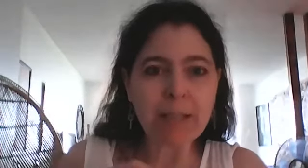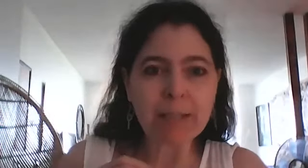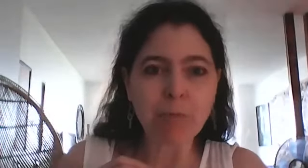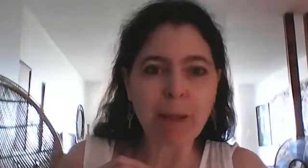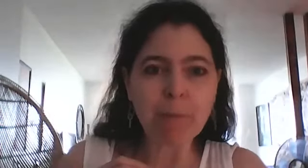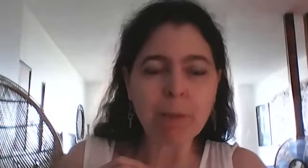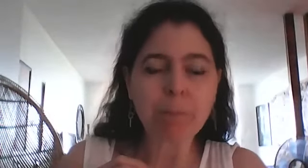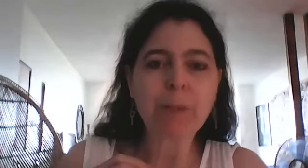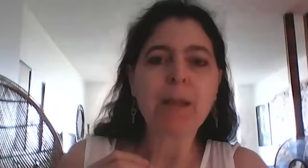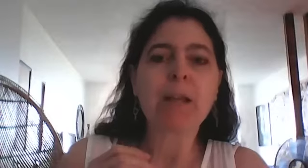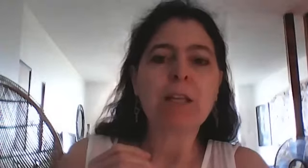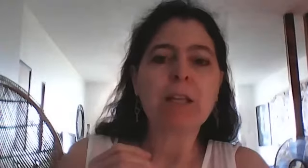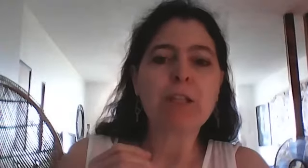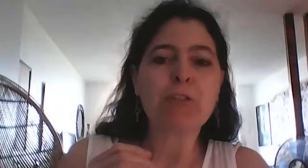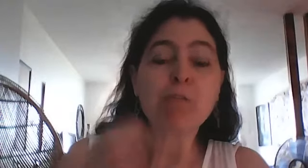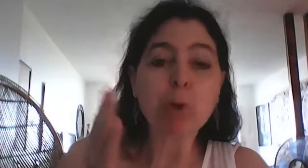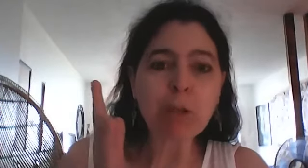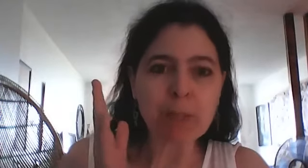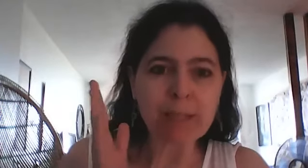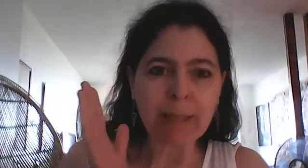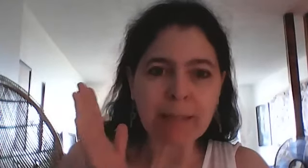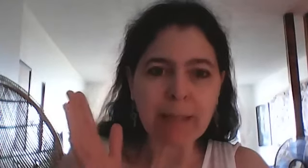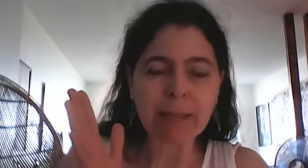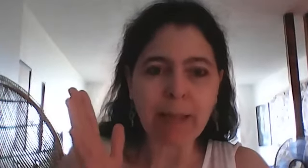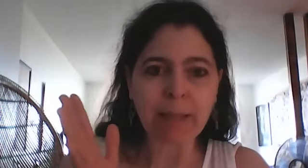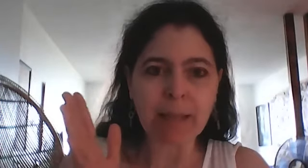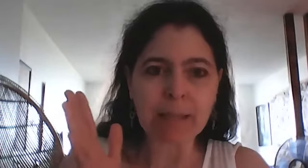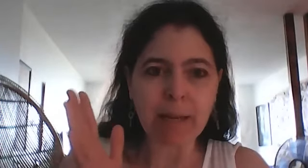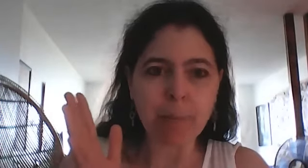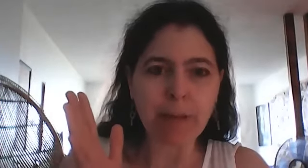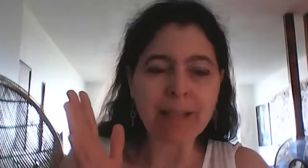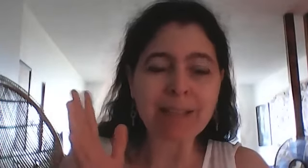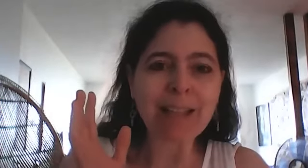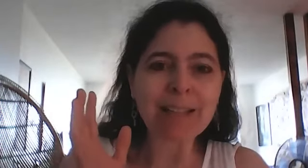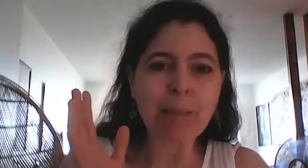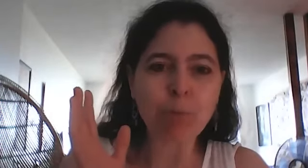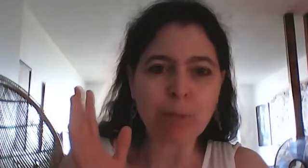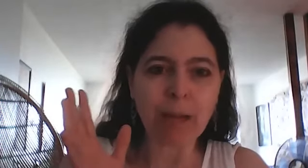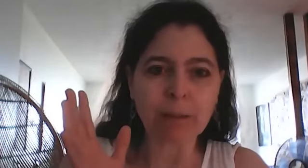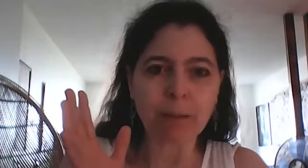aider vous même je vais vous montrer une petite technique très très simple et très très puissante